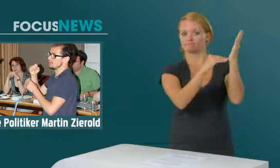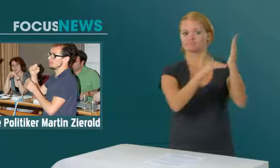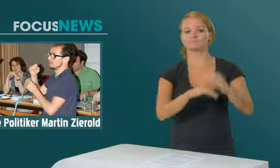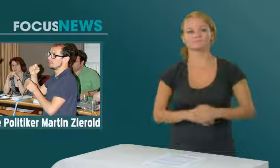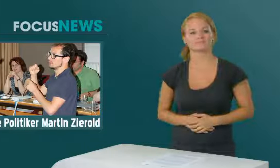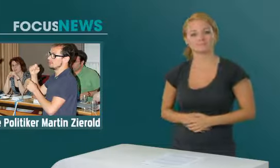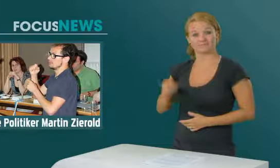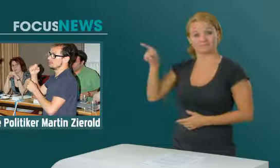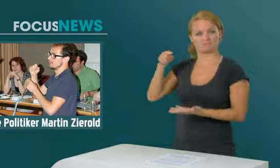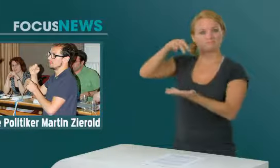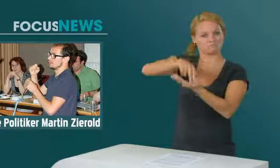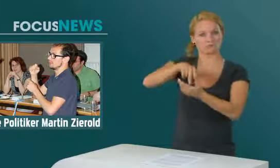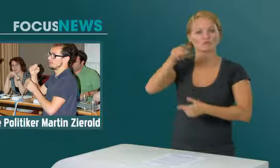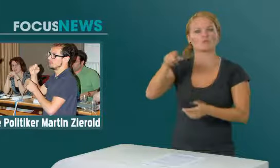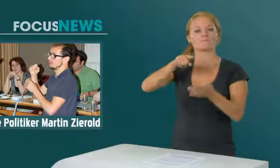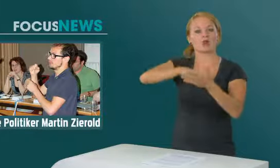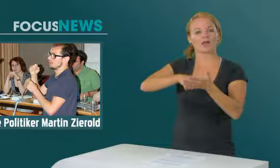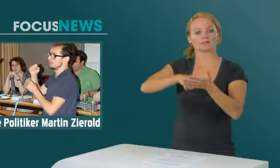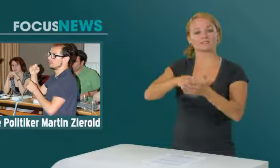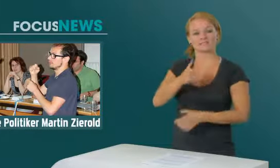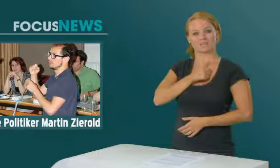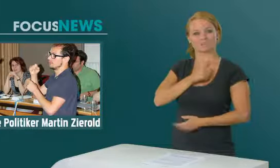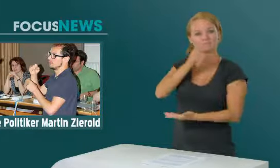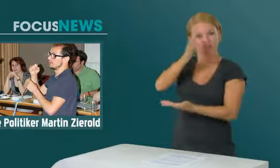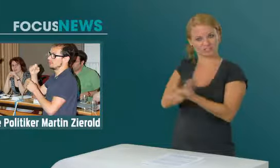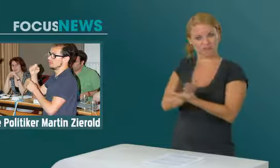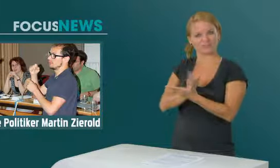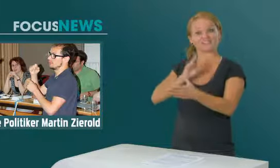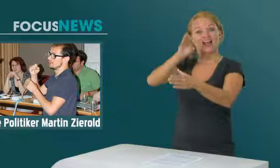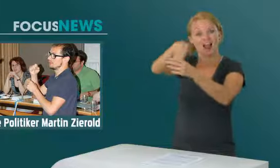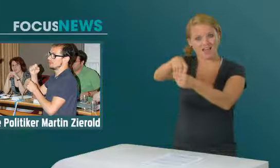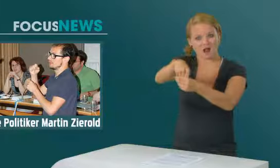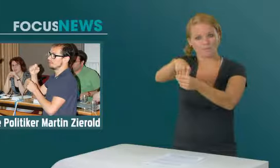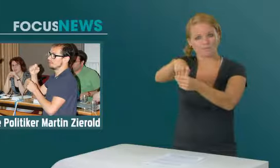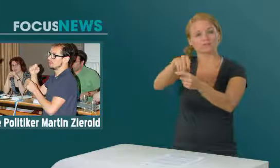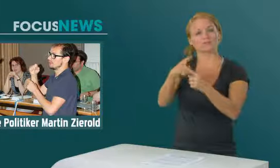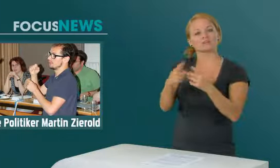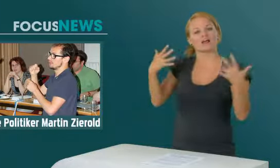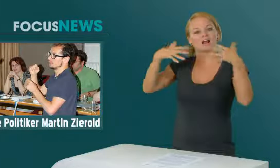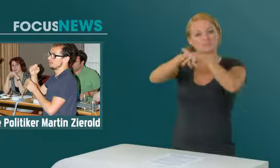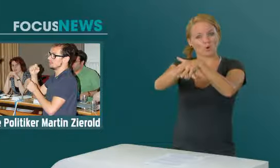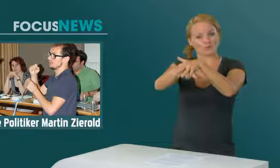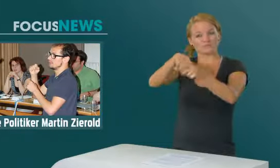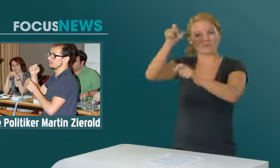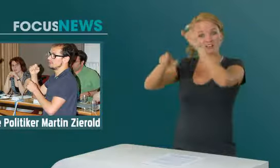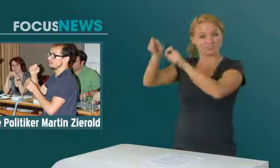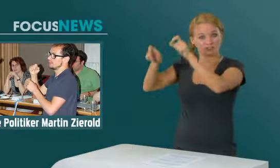Er steht für eine Politik der selbstbestimmten Teilhabe und Inklusion von Menschen mit Behinderung